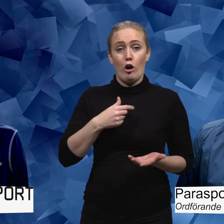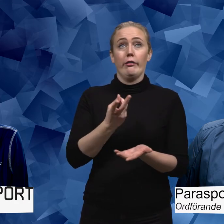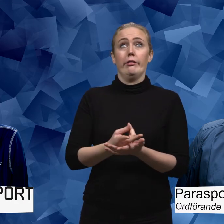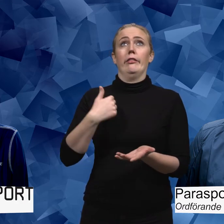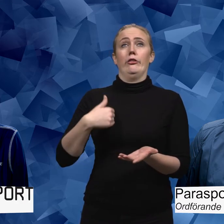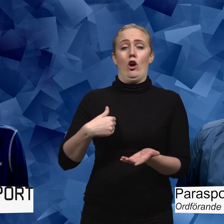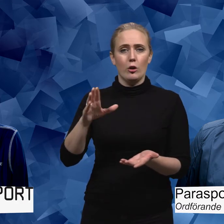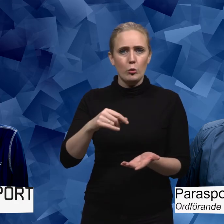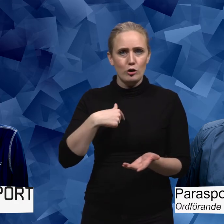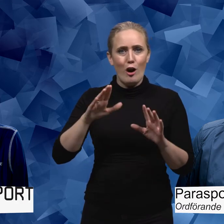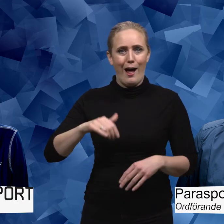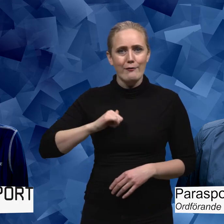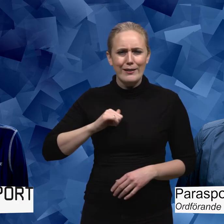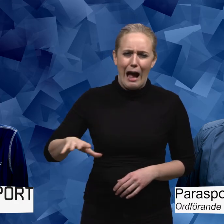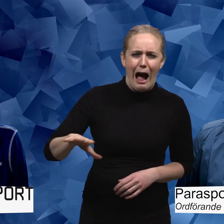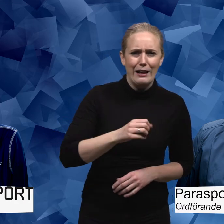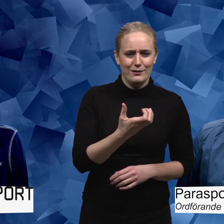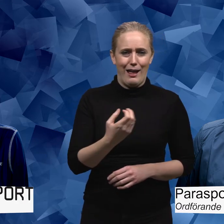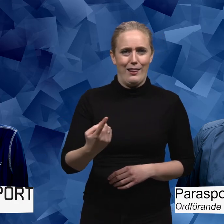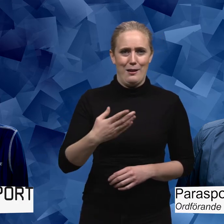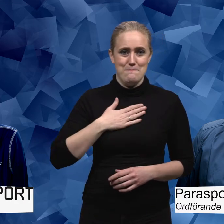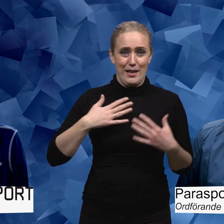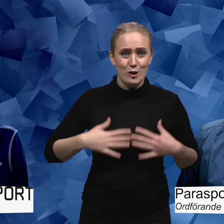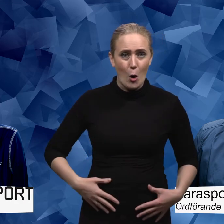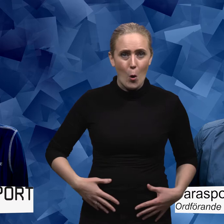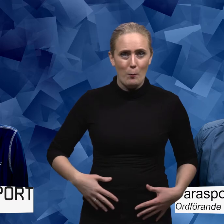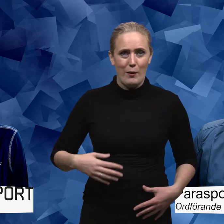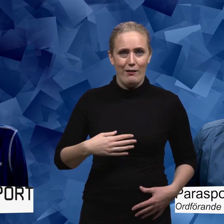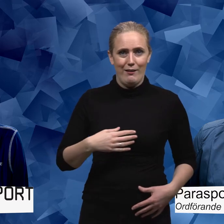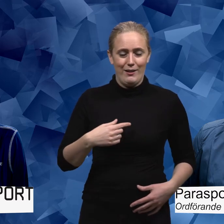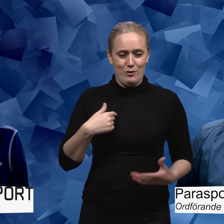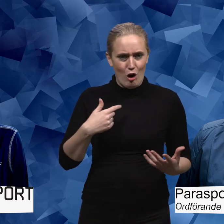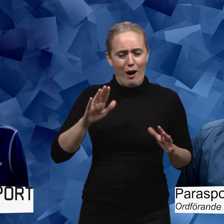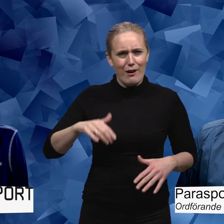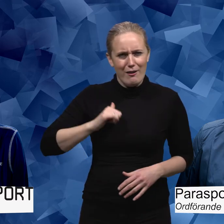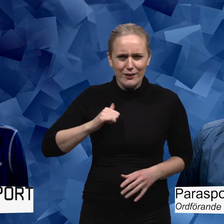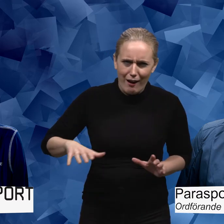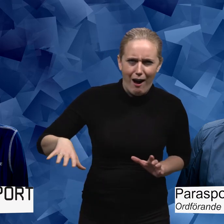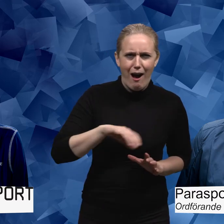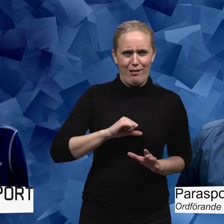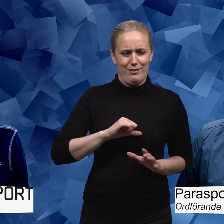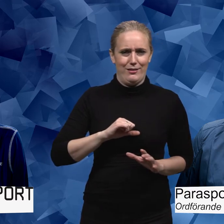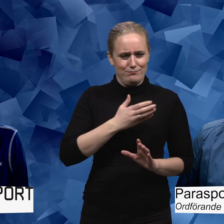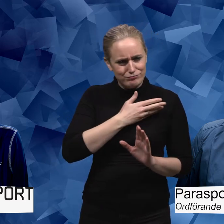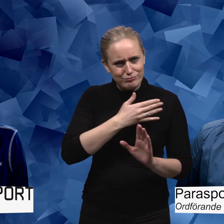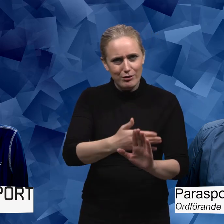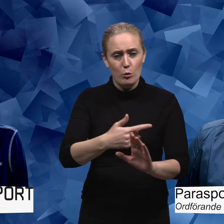väder då har jag för tusan använt varenda cell i den här kroppen. Det har inte sparat någonting åt slumpen liksom utan allt är välanvänt. Och